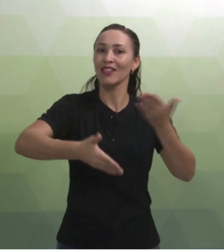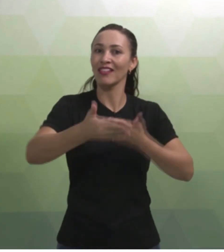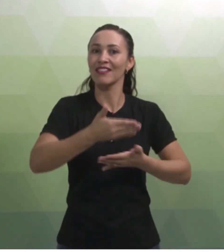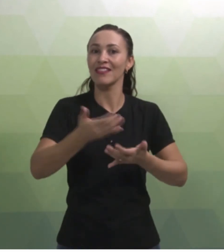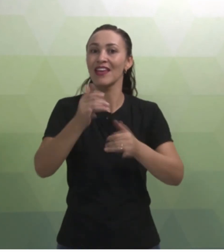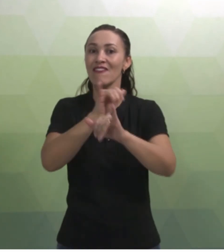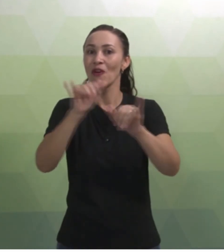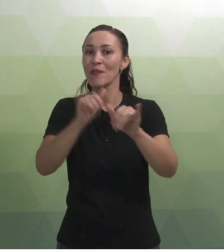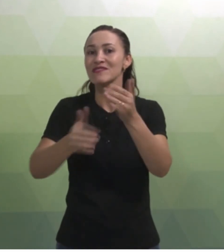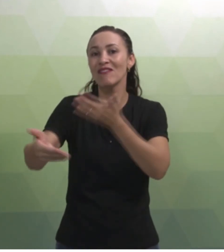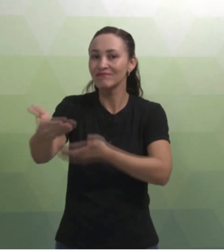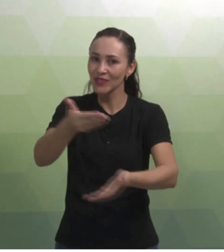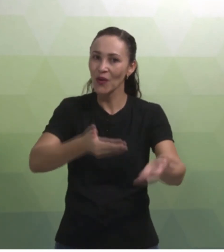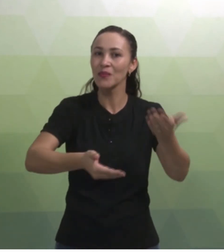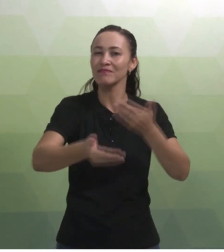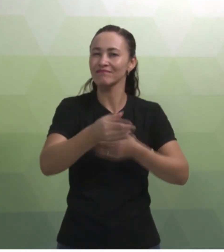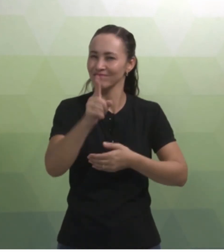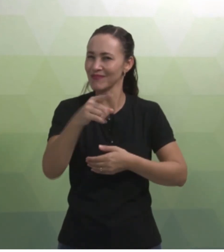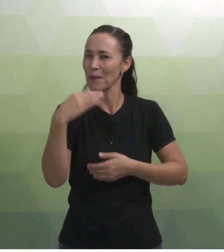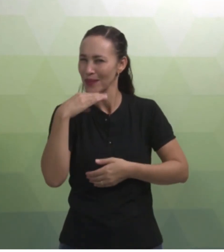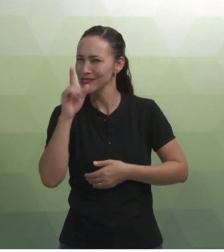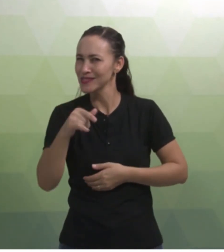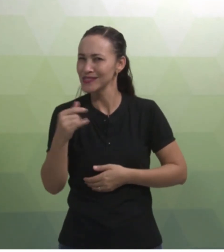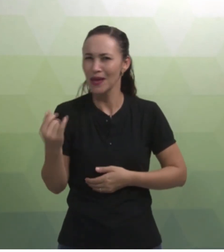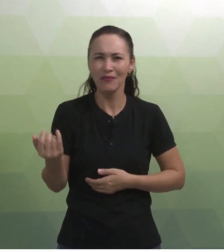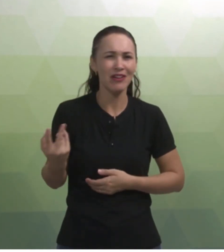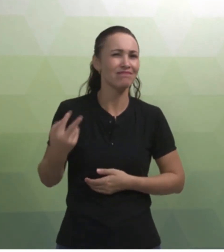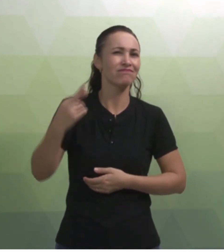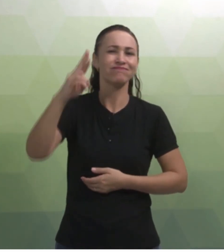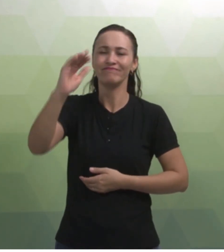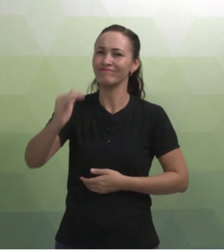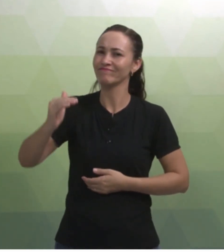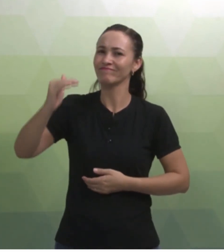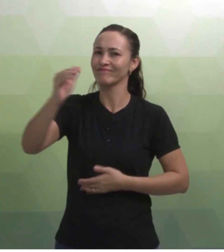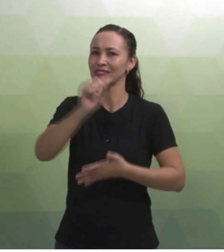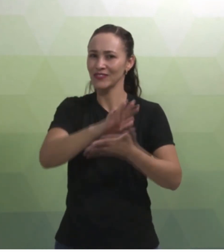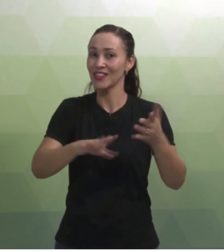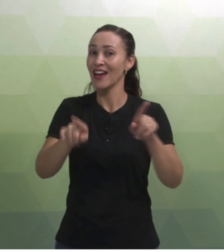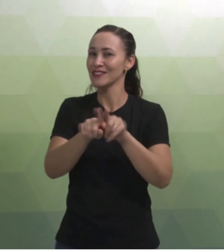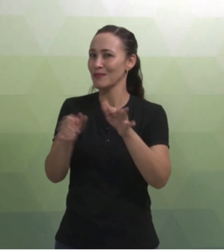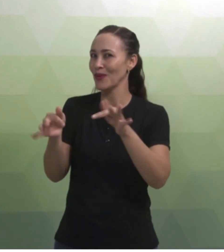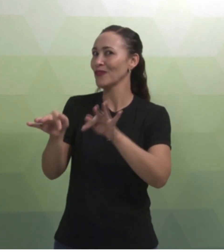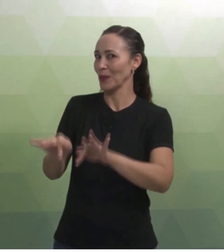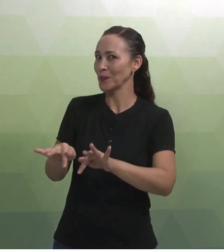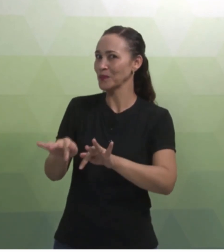trocar essas informações. Percebam como vai ser enriquecedor essa atividade, bem como a combinância.